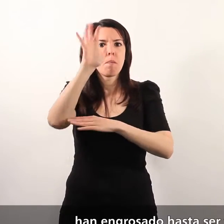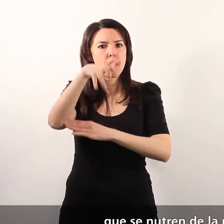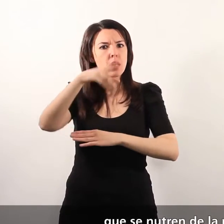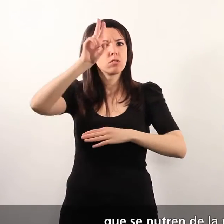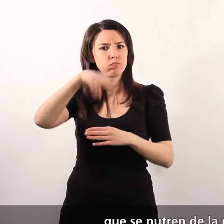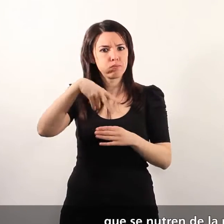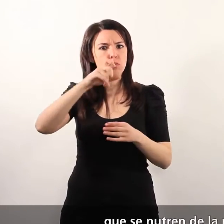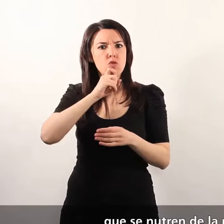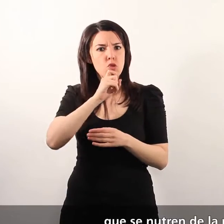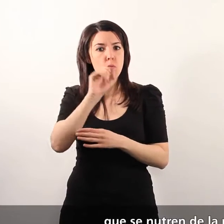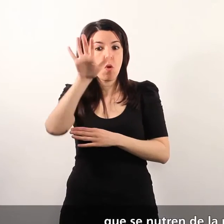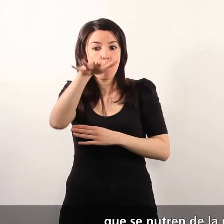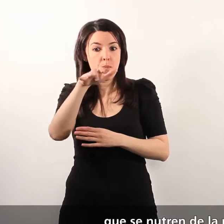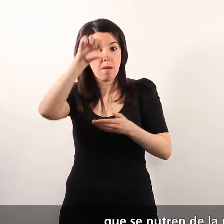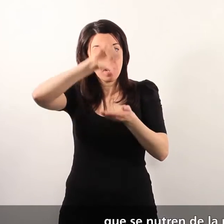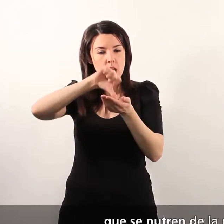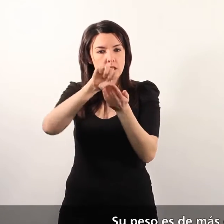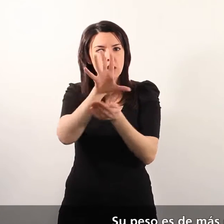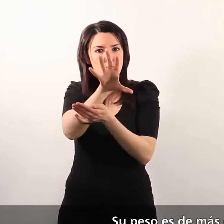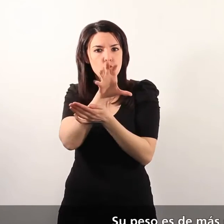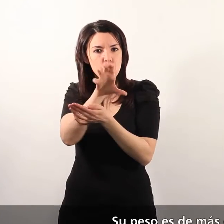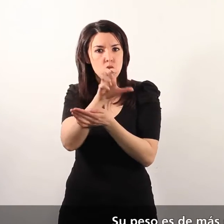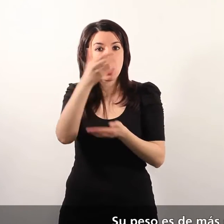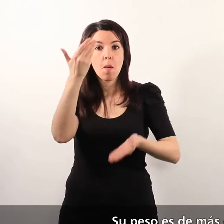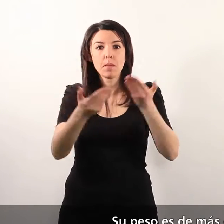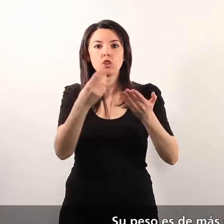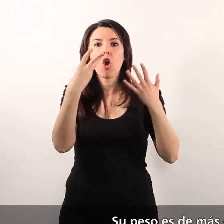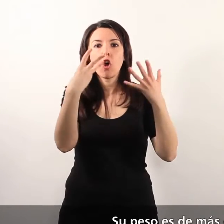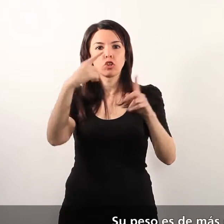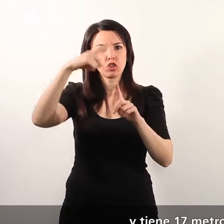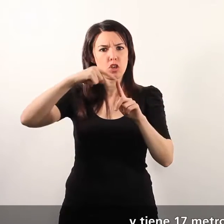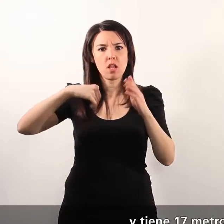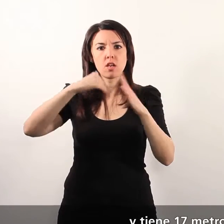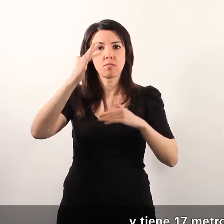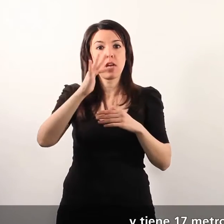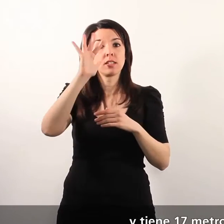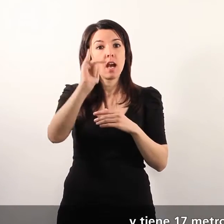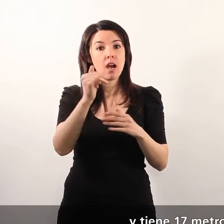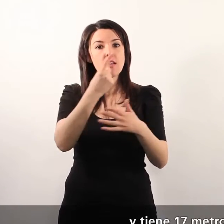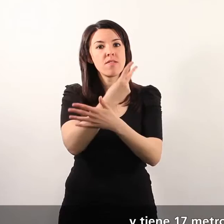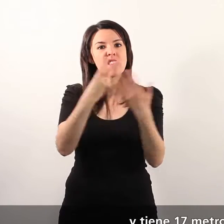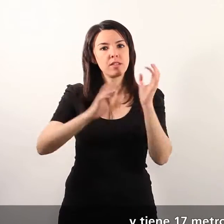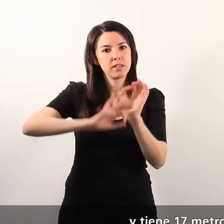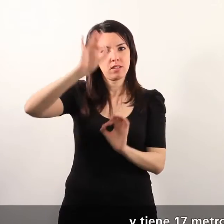que se nutren de la palmera central. Su peso es de más de 8 toneladas y tiene 17 metros de altura.